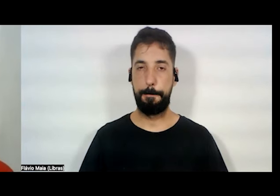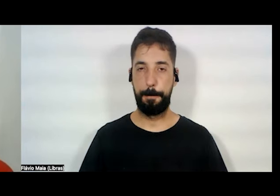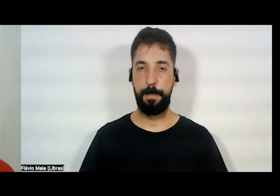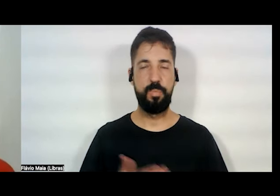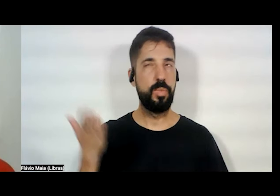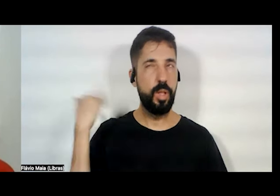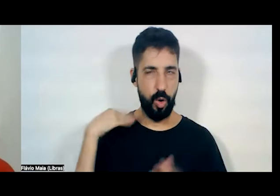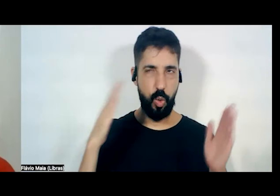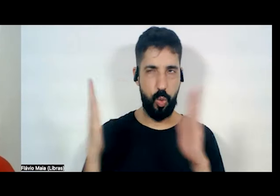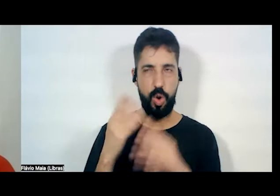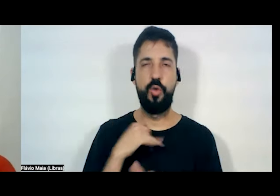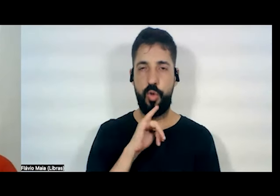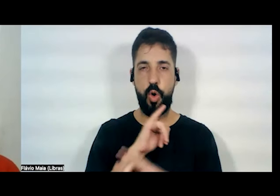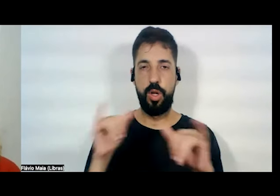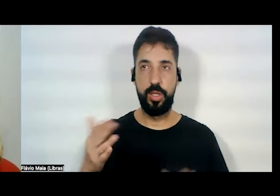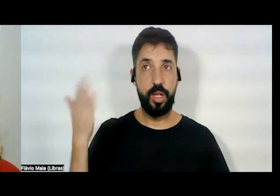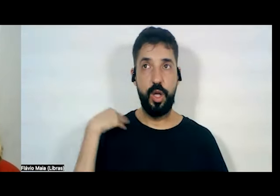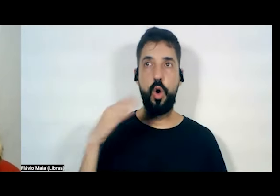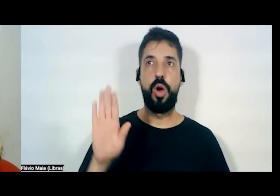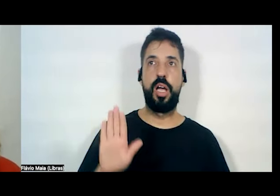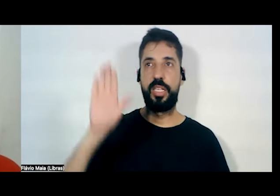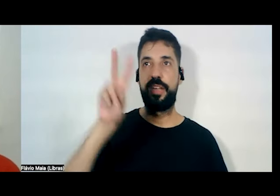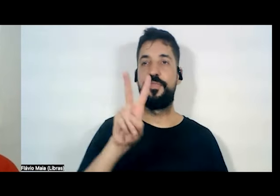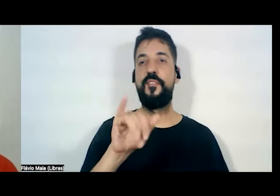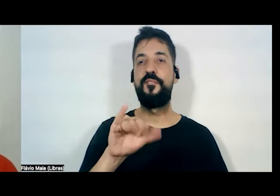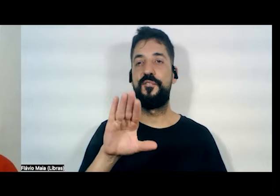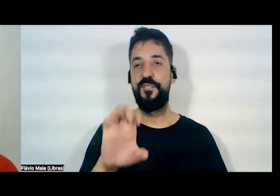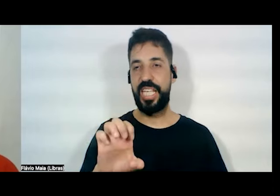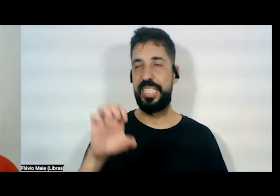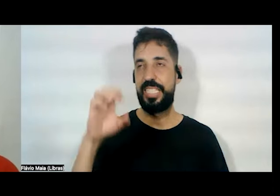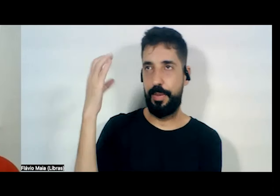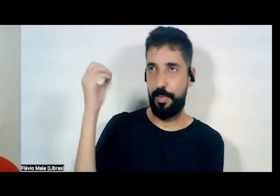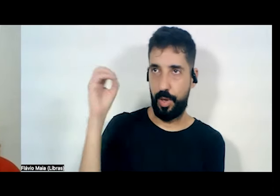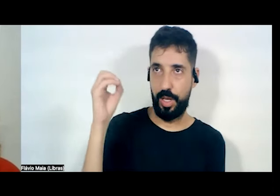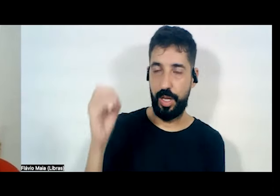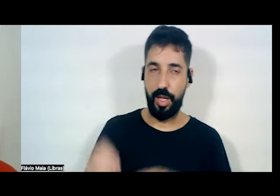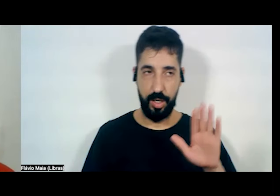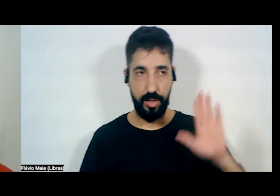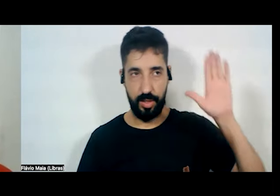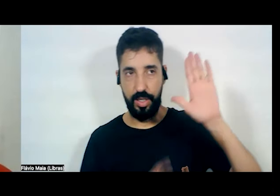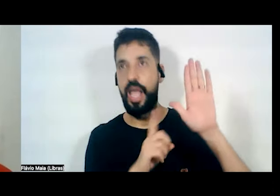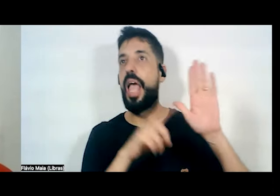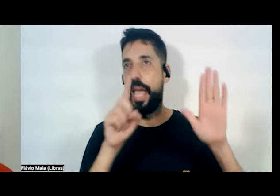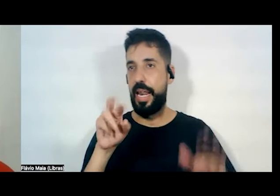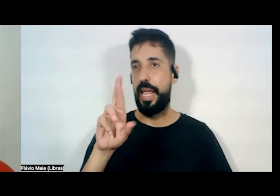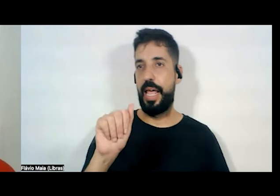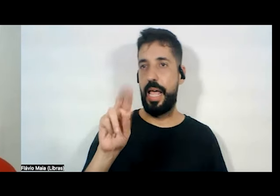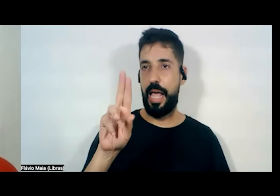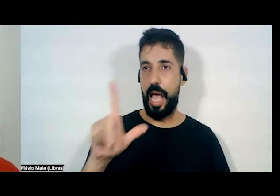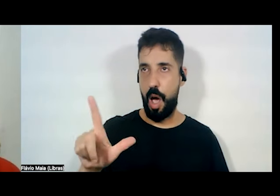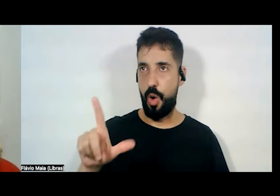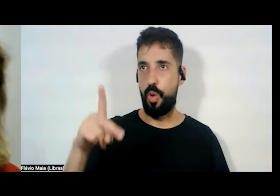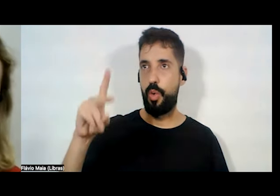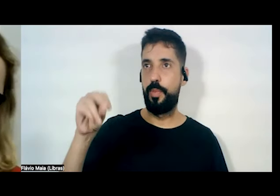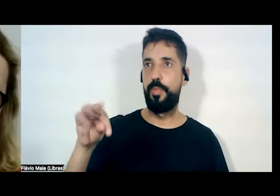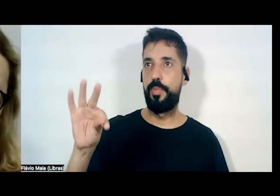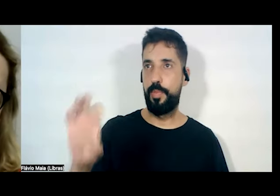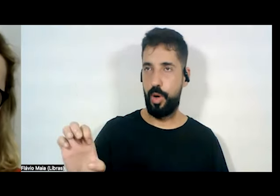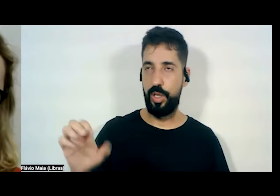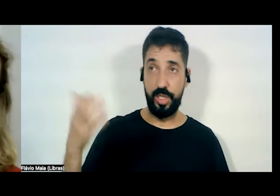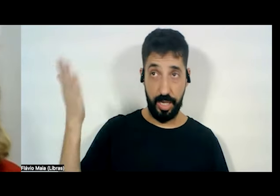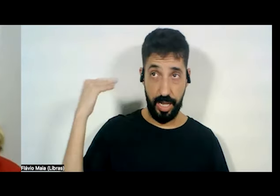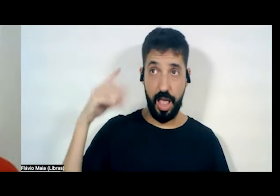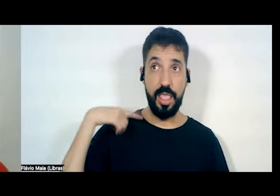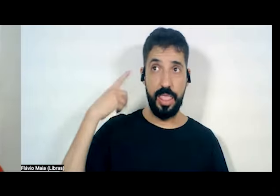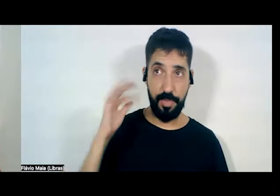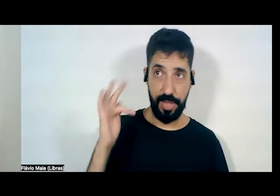Eu fui candidata a vice-prefeita de Porto Alegre. O candidato a prefeito era Raul Ponte. Eu tenho a maior admiração pelo Raul Ponte. Eu era deputada federal